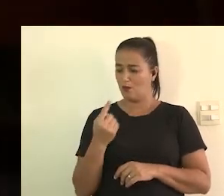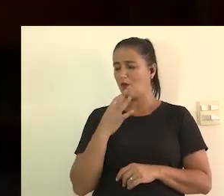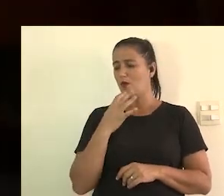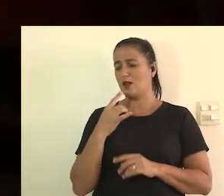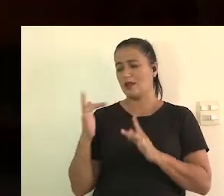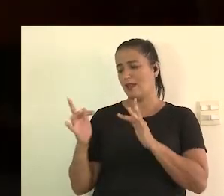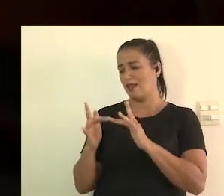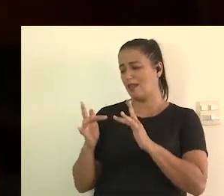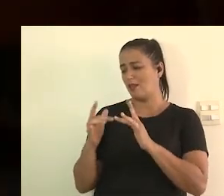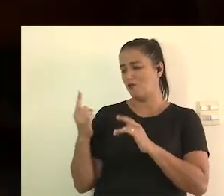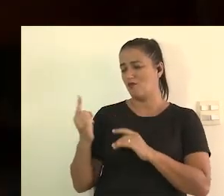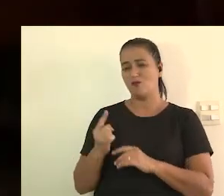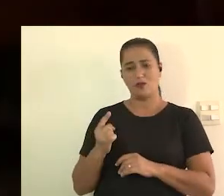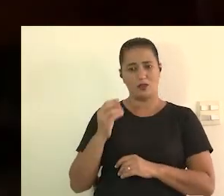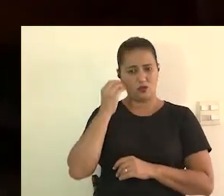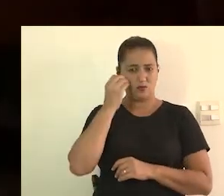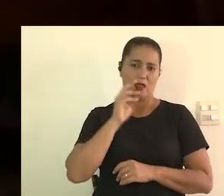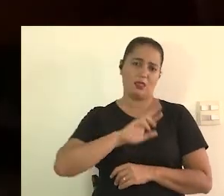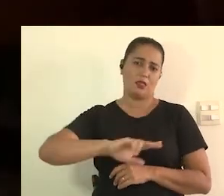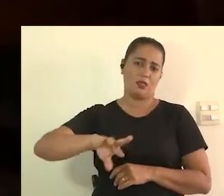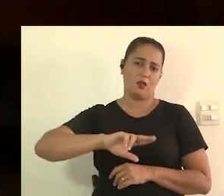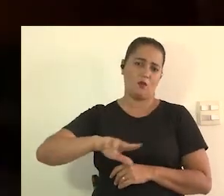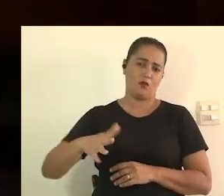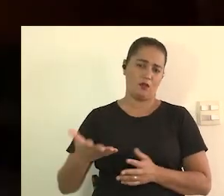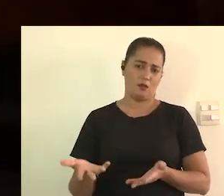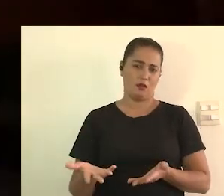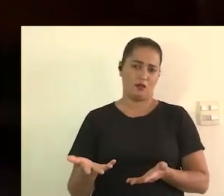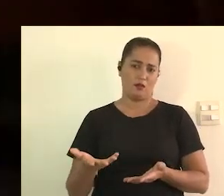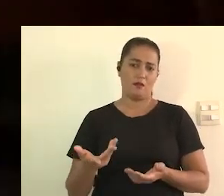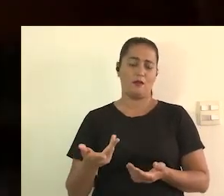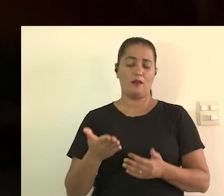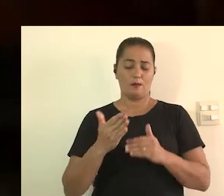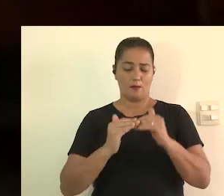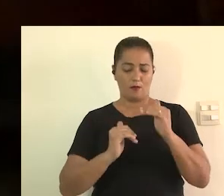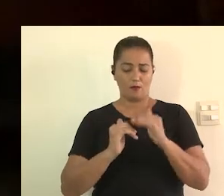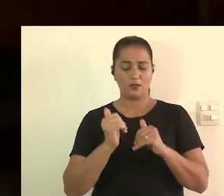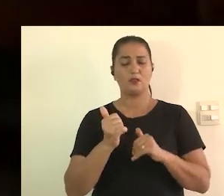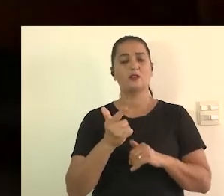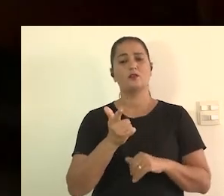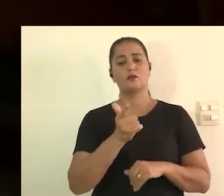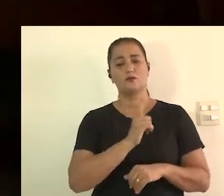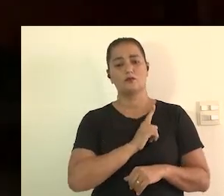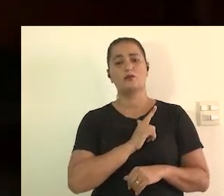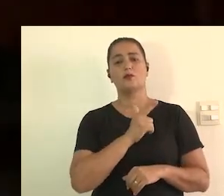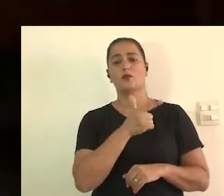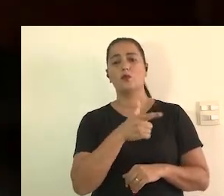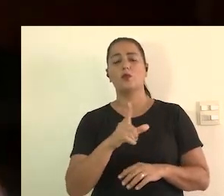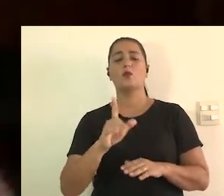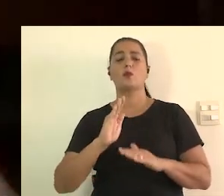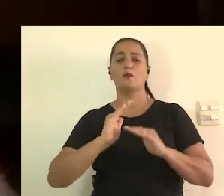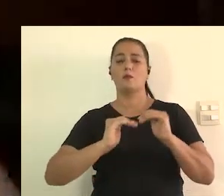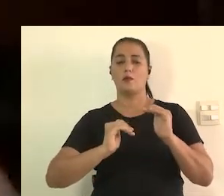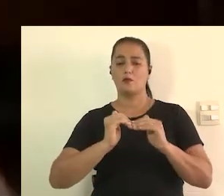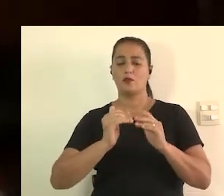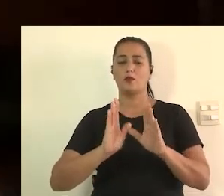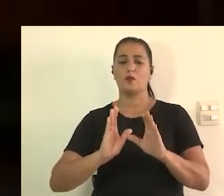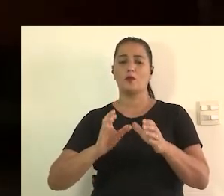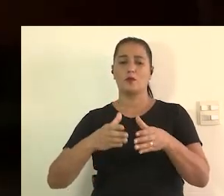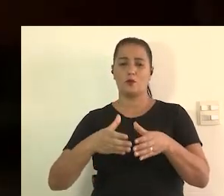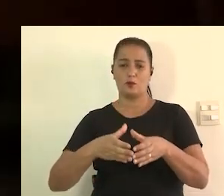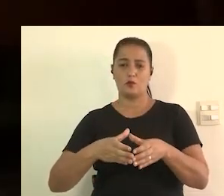inteira então é muito importante que os profissionais entendam que existe esse outro grupo de profissionais